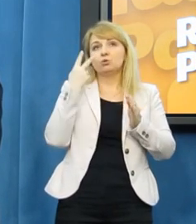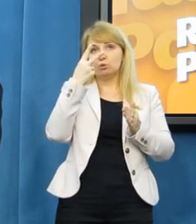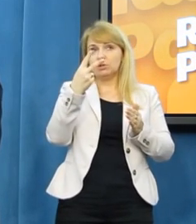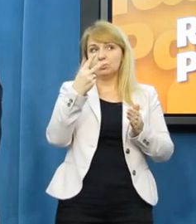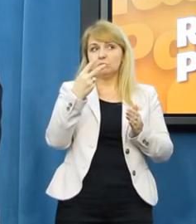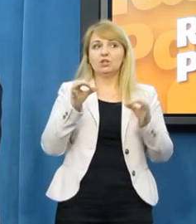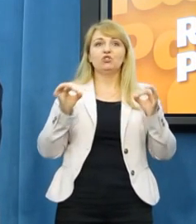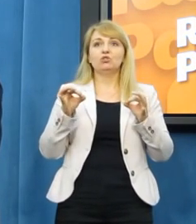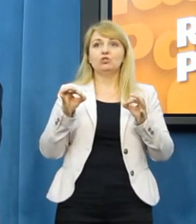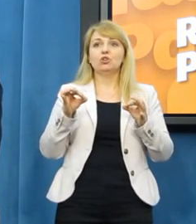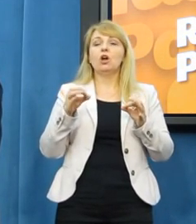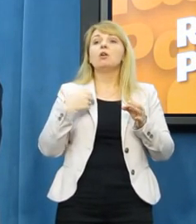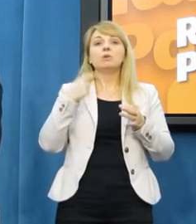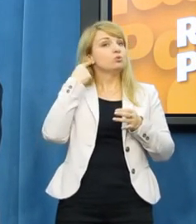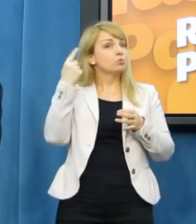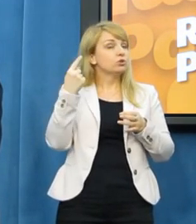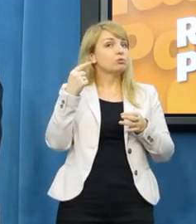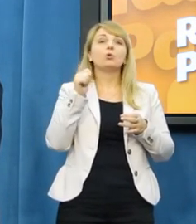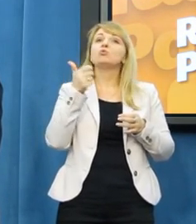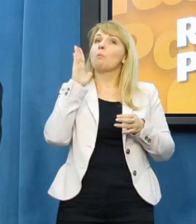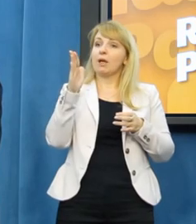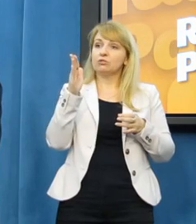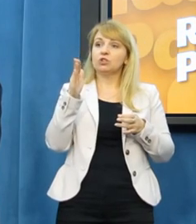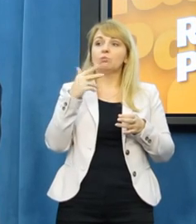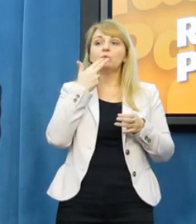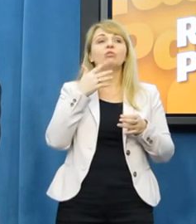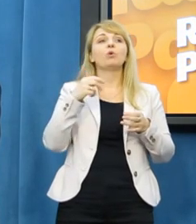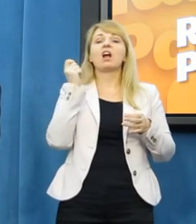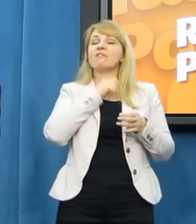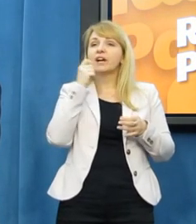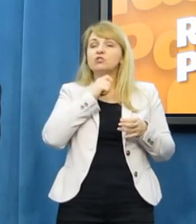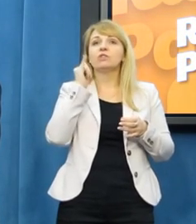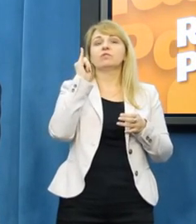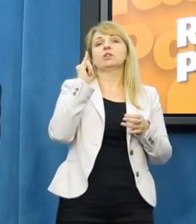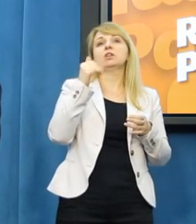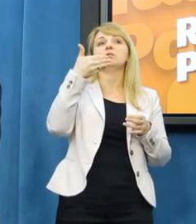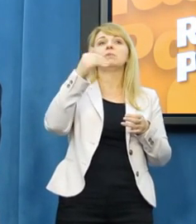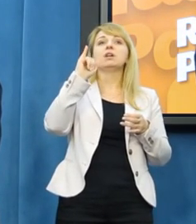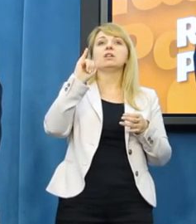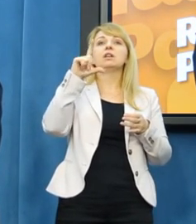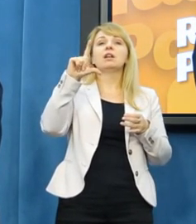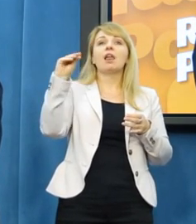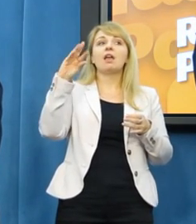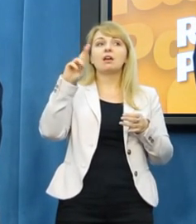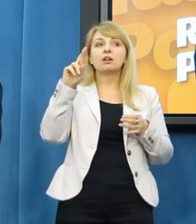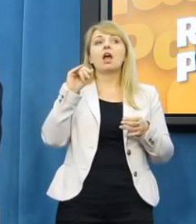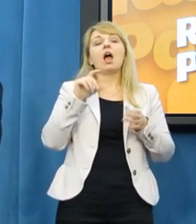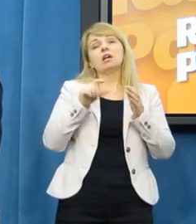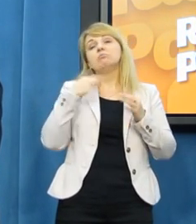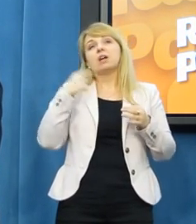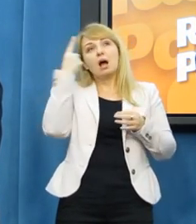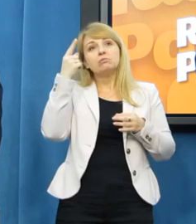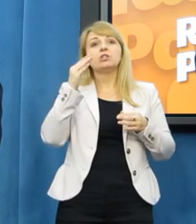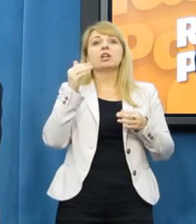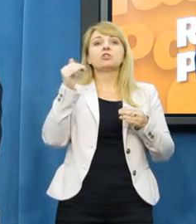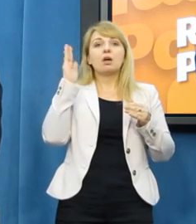deklaracje Reszka Millera i SLD, także po spotkaniu Milera i Kwaśniewski, to były raczej deklaracje, że będzie oddzielna lista SLD i oddzielna